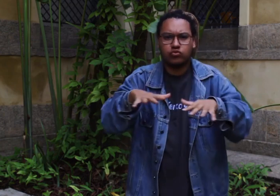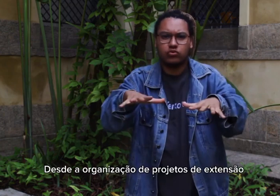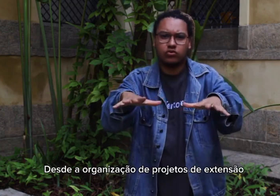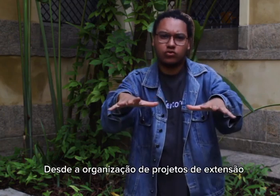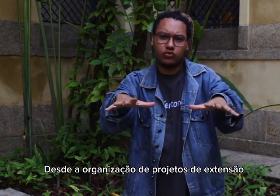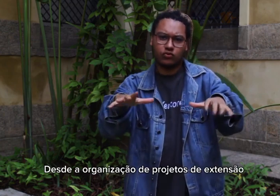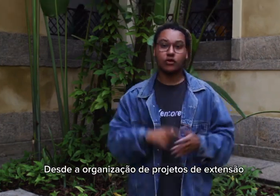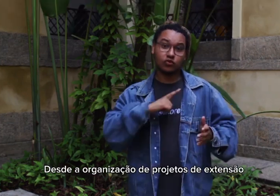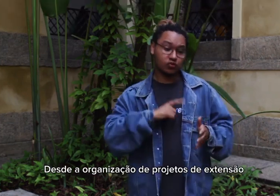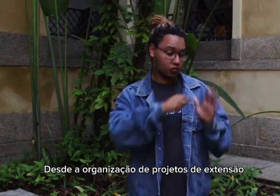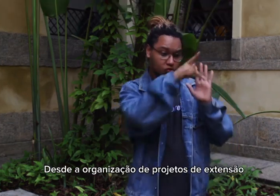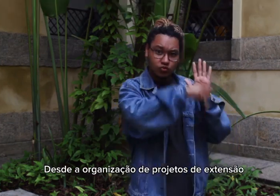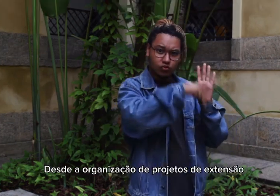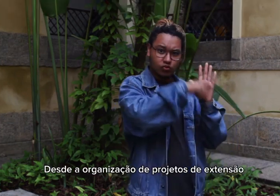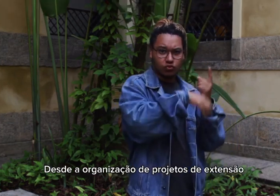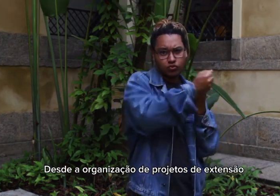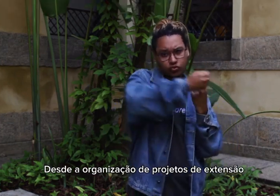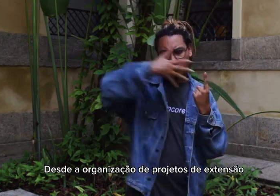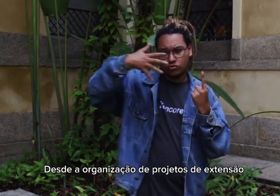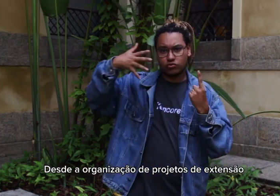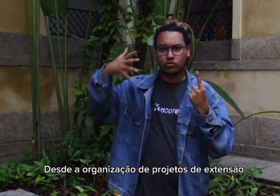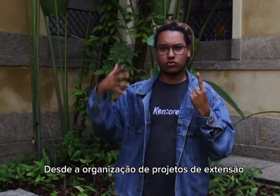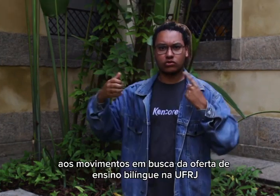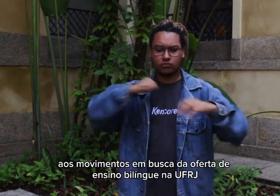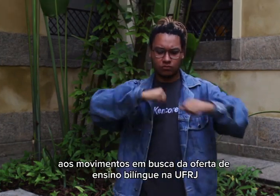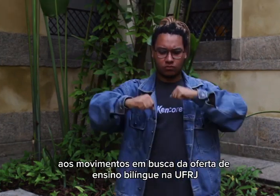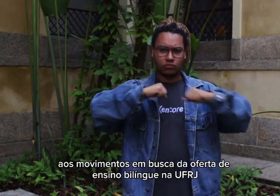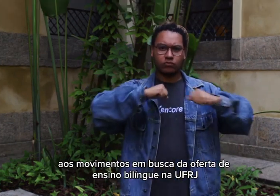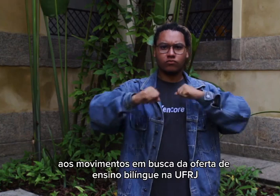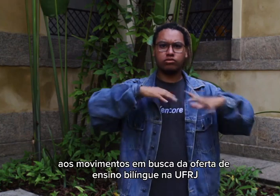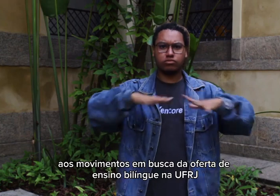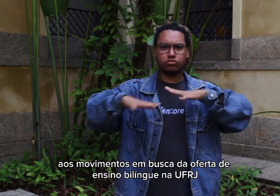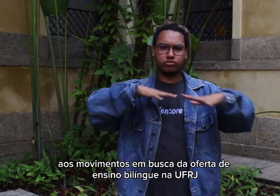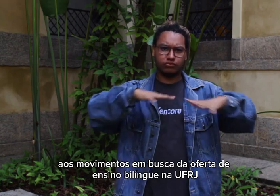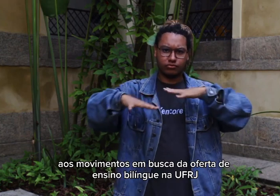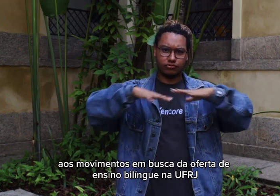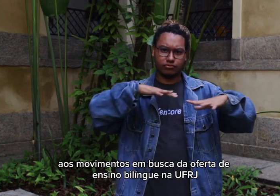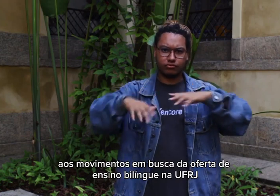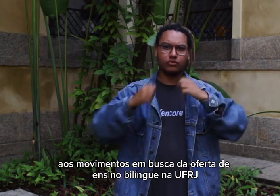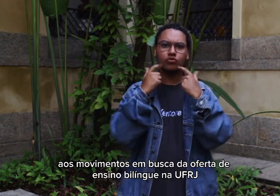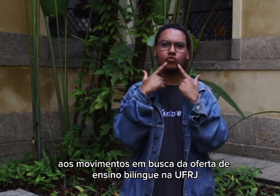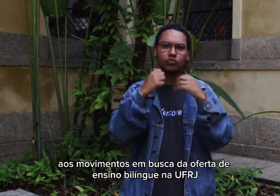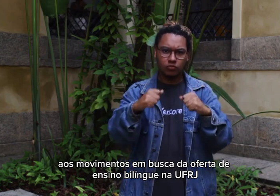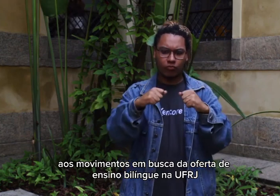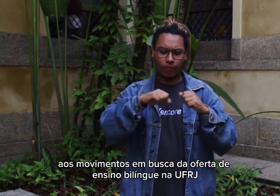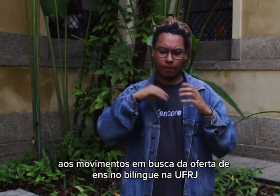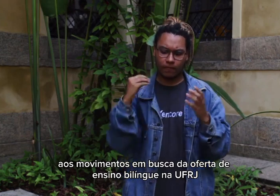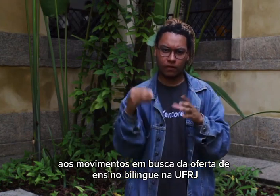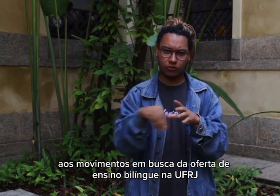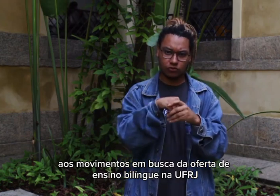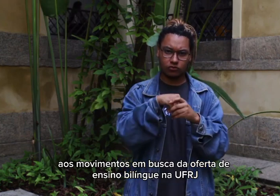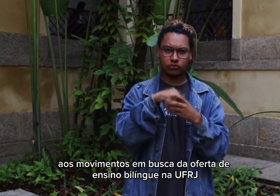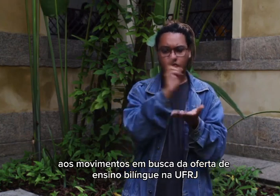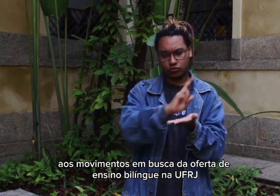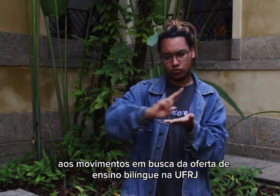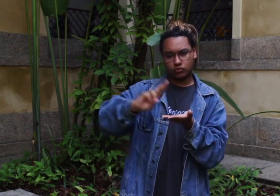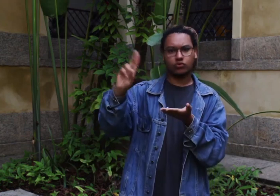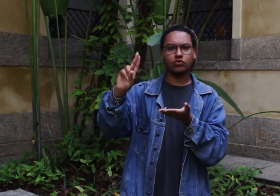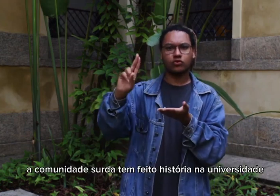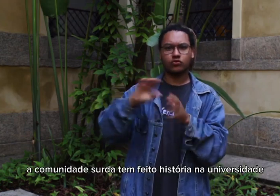Desde a organização de projetos de extensão aos movimentos em busca da oferta de ensino bilingüe na UFRJ, a